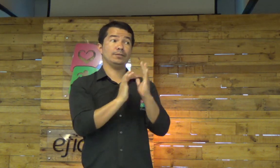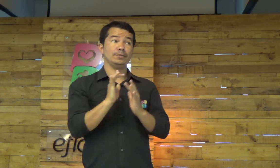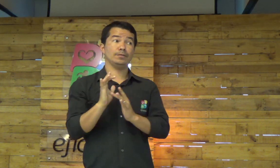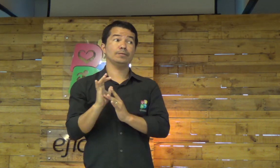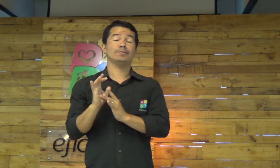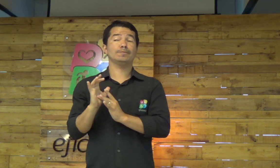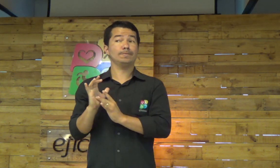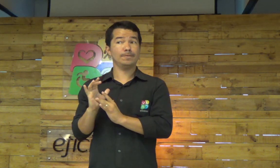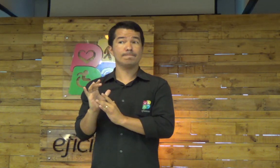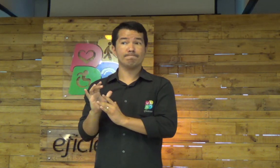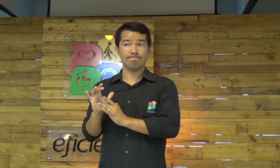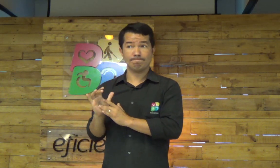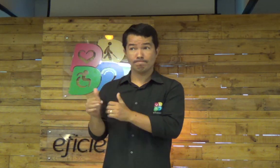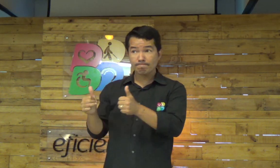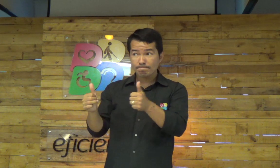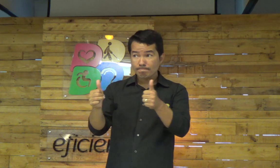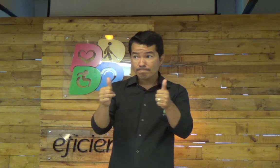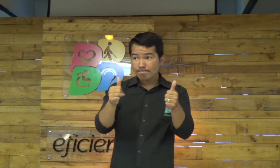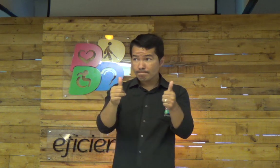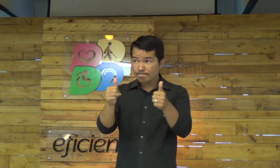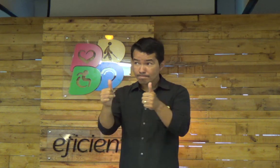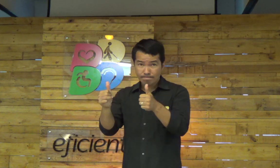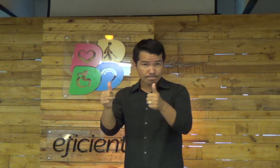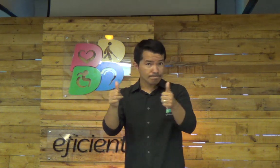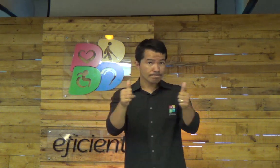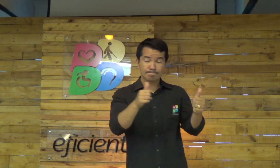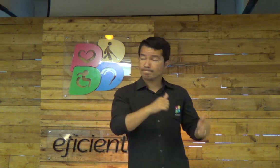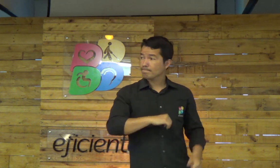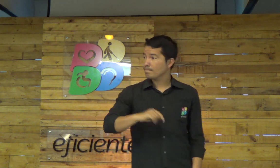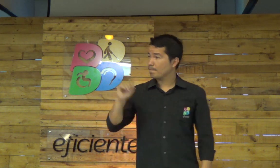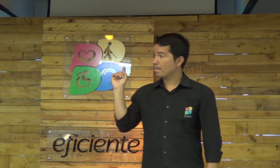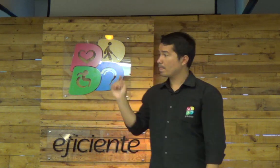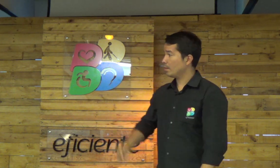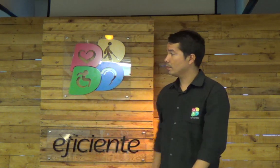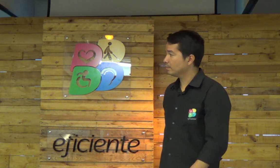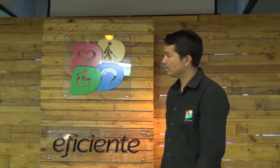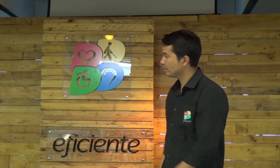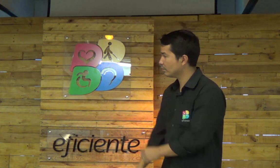e confiar em Jesus. Ok? Pode passar.